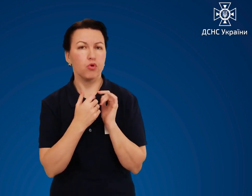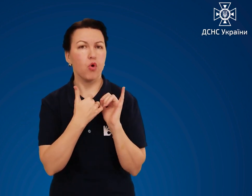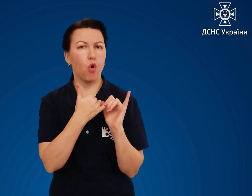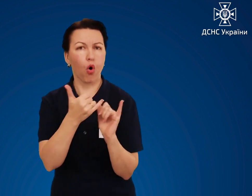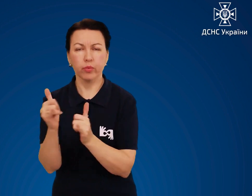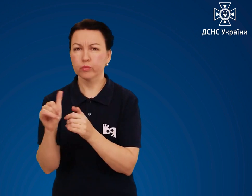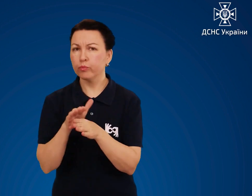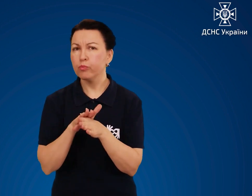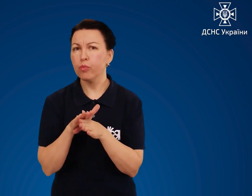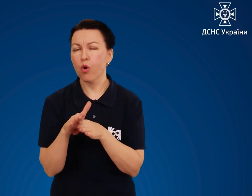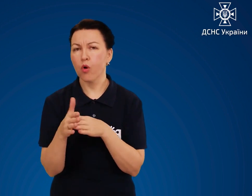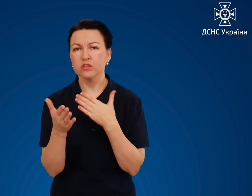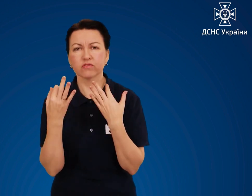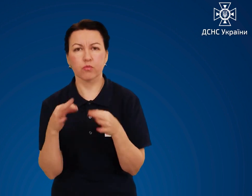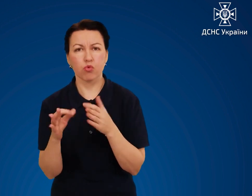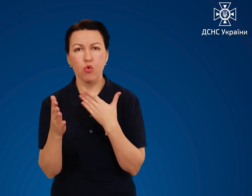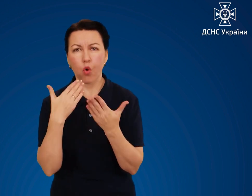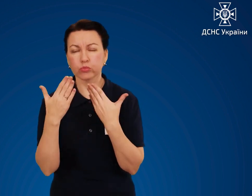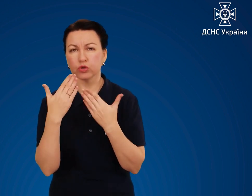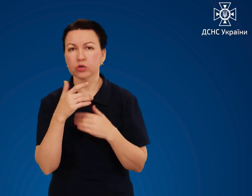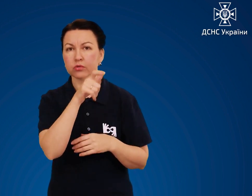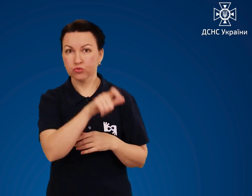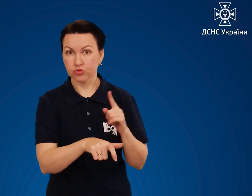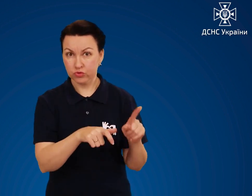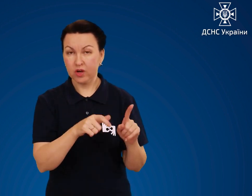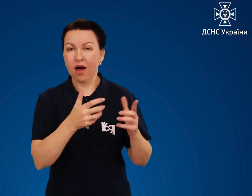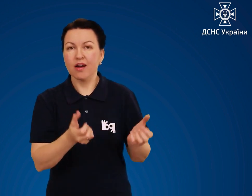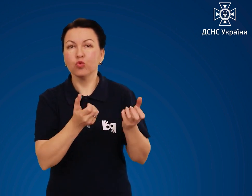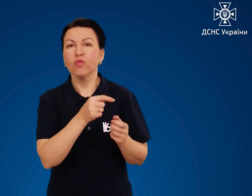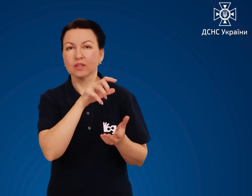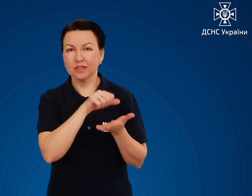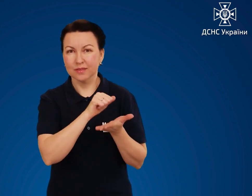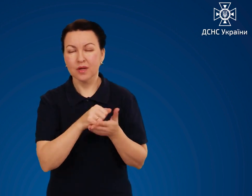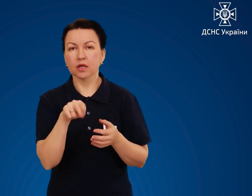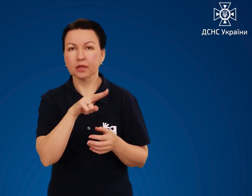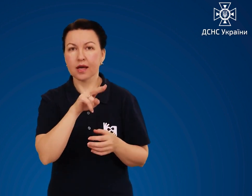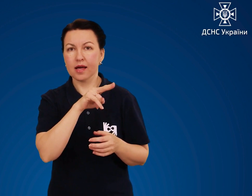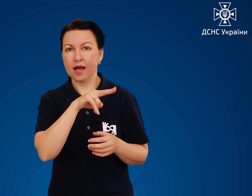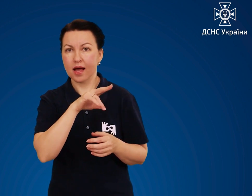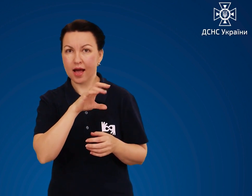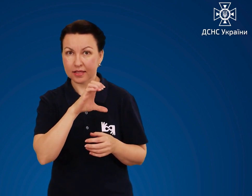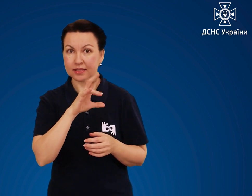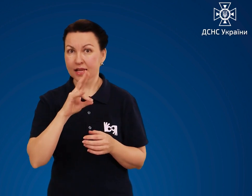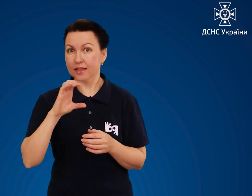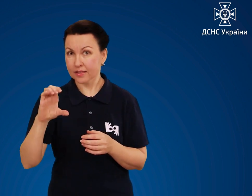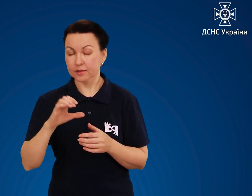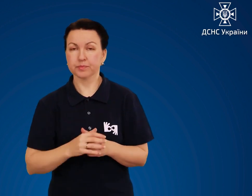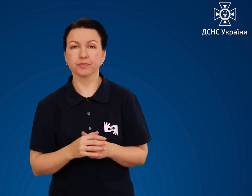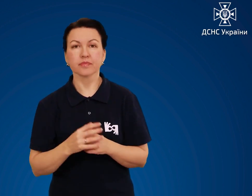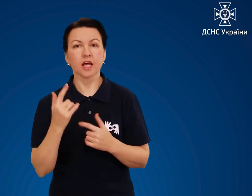комунікацію з рятувальниками ДСНС. З метою інформування населення ДСНС